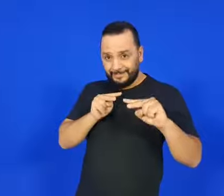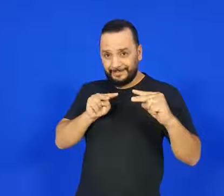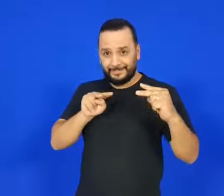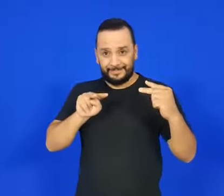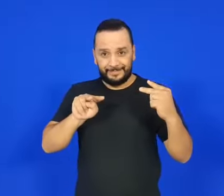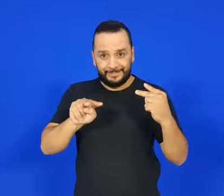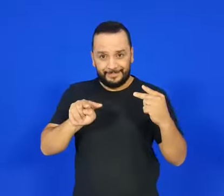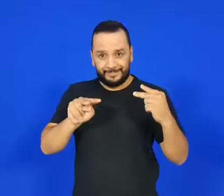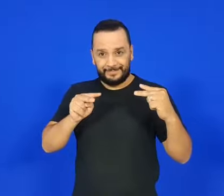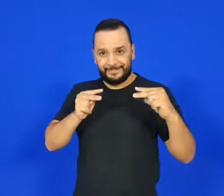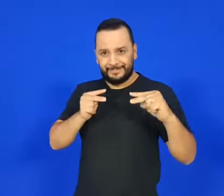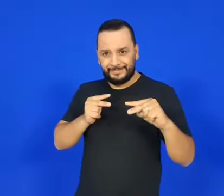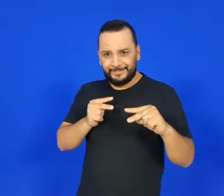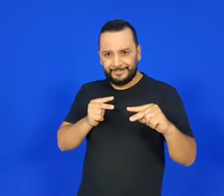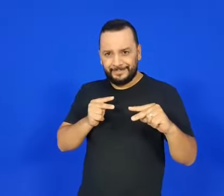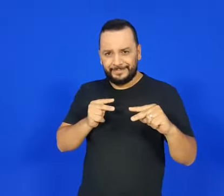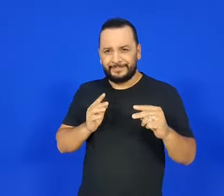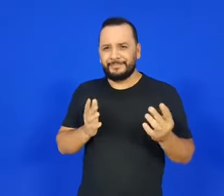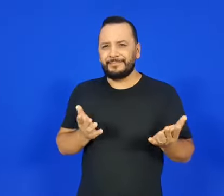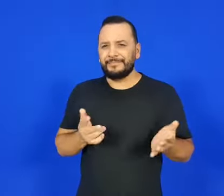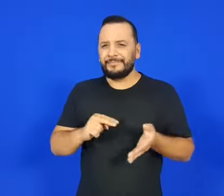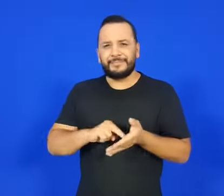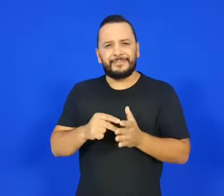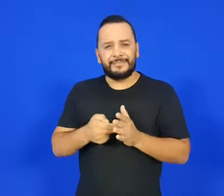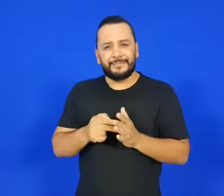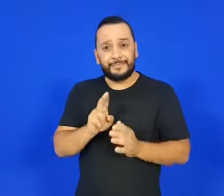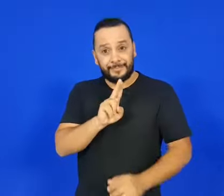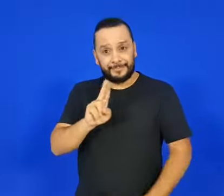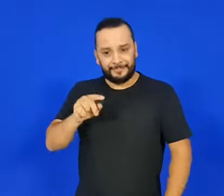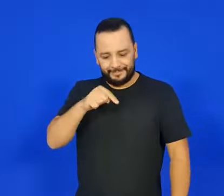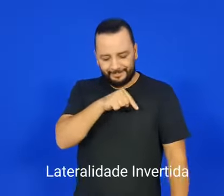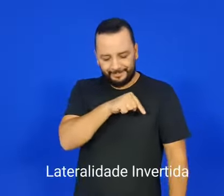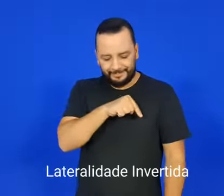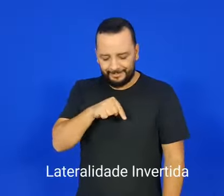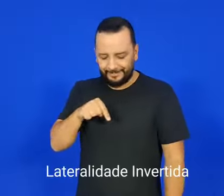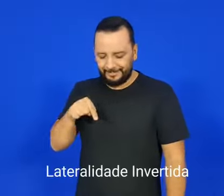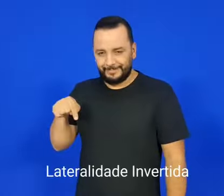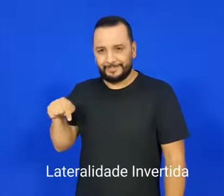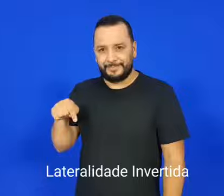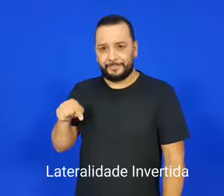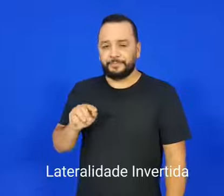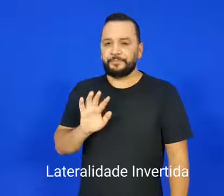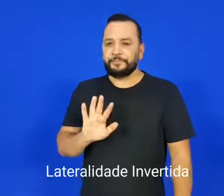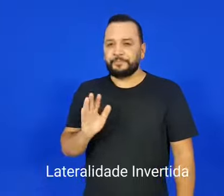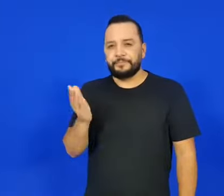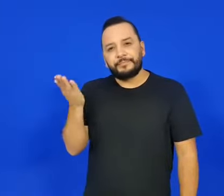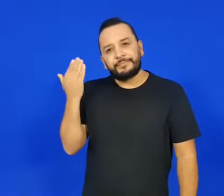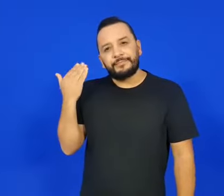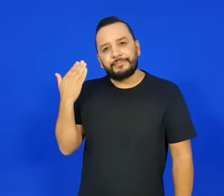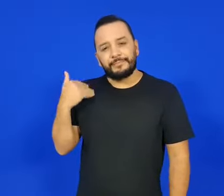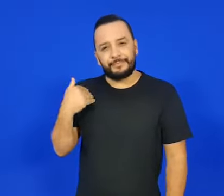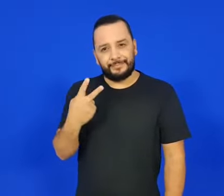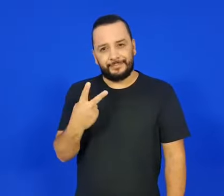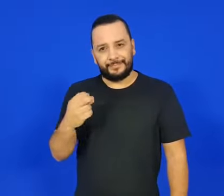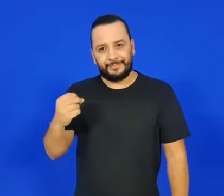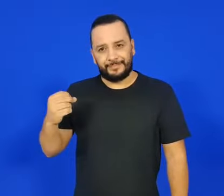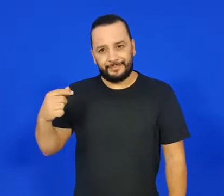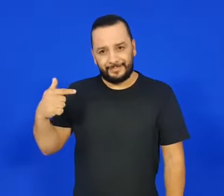Lateralidade invertida. Mas o que é isso? O que significa isso? Lateralidade invertida. Em